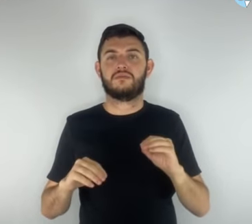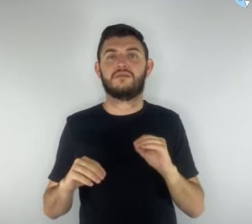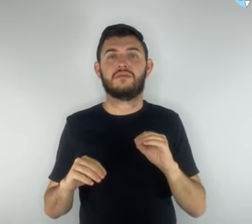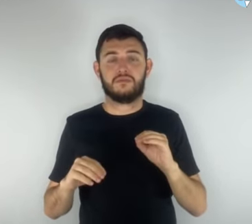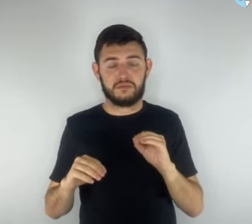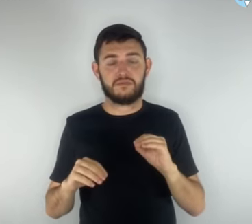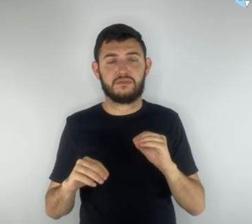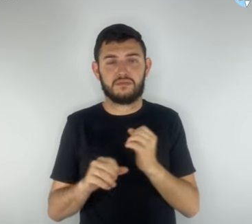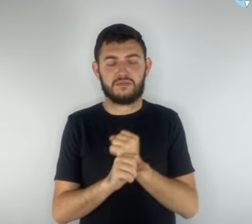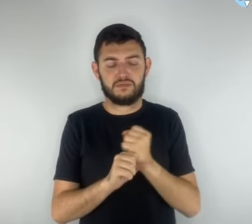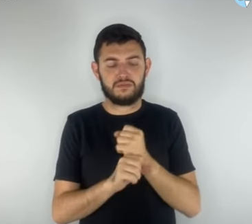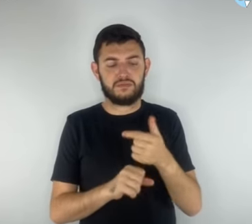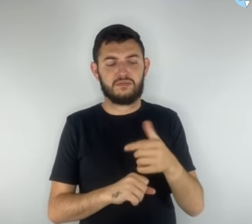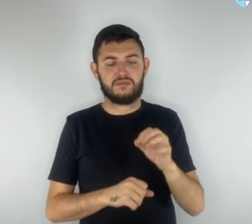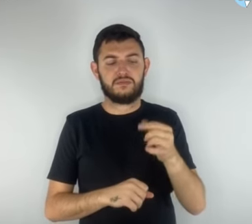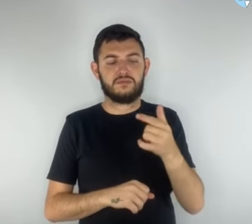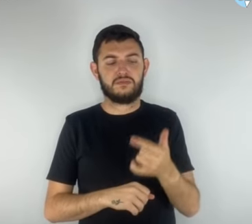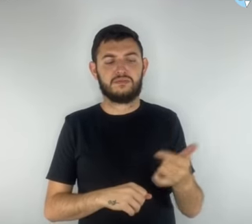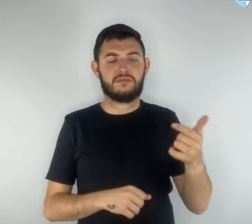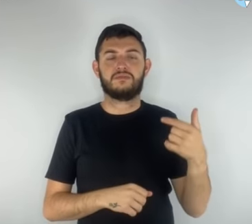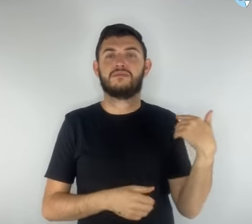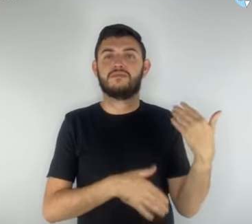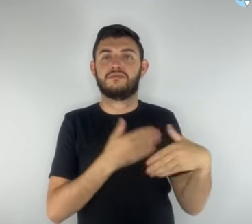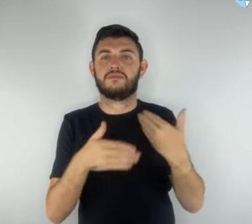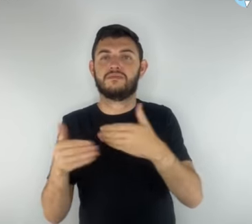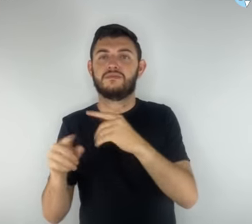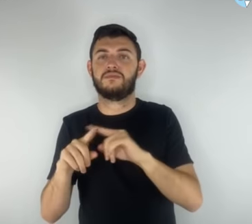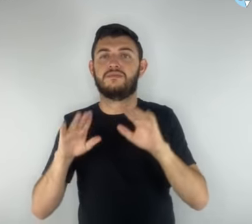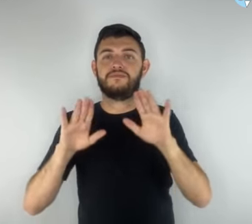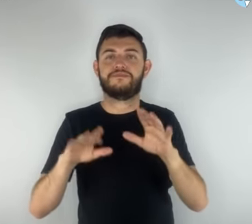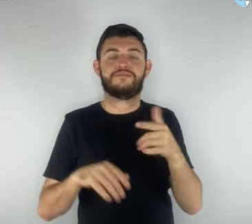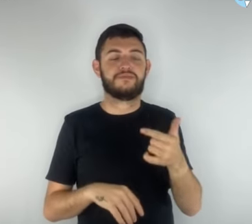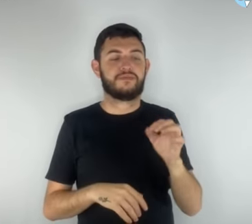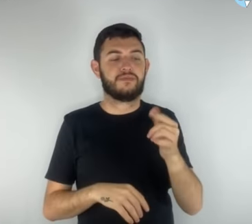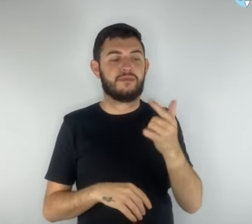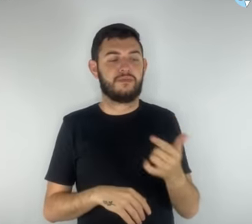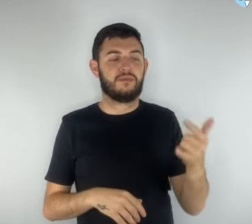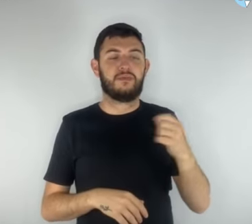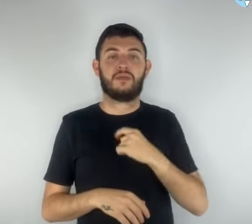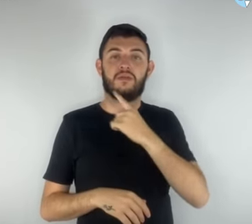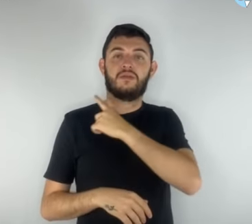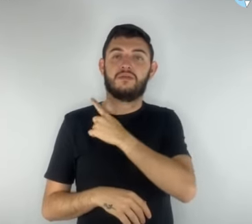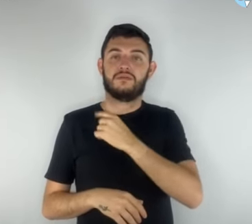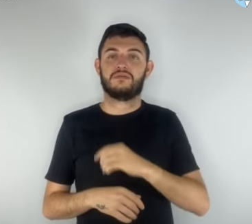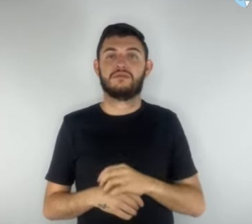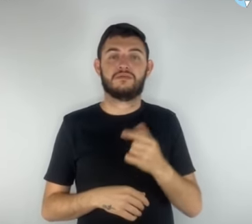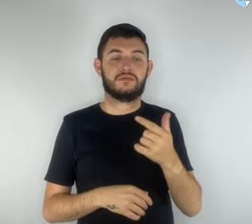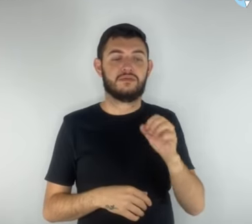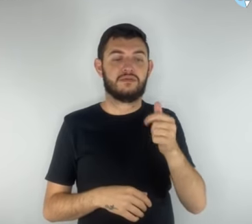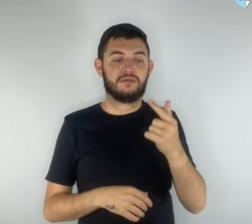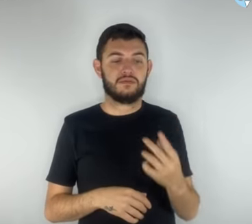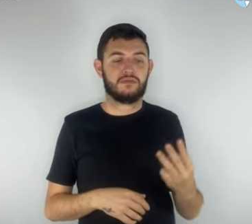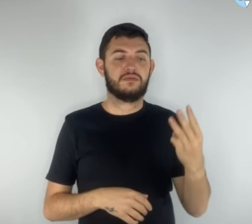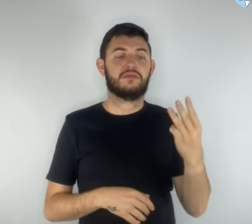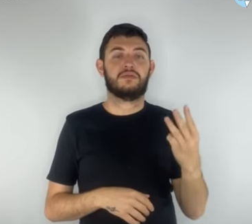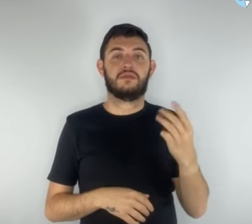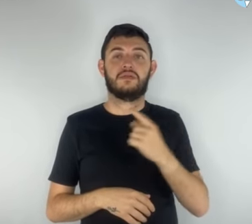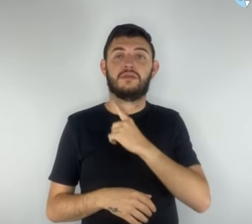progressiva, do seguinte modo, 2022, primeiros anos, 2023, primeiros e segundos